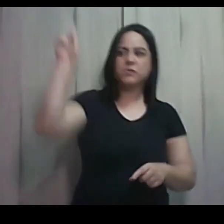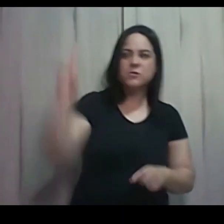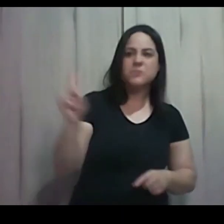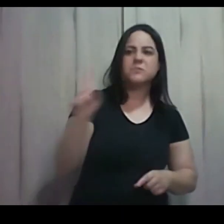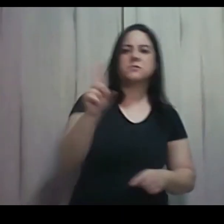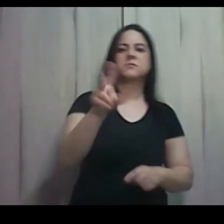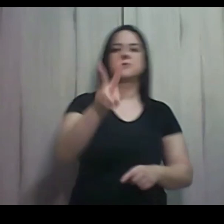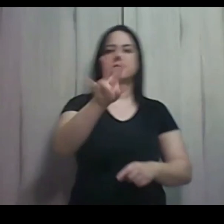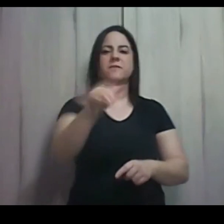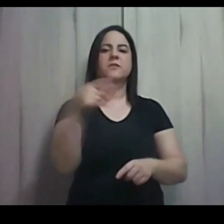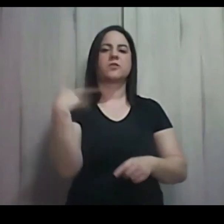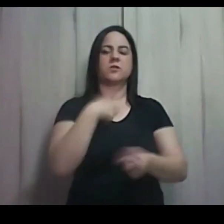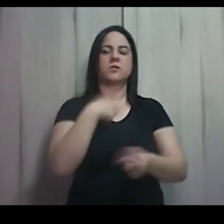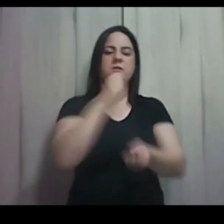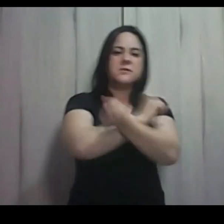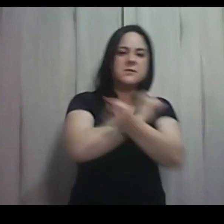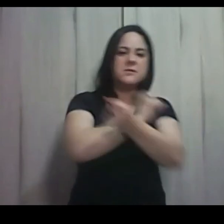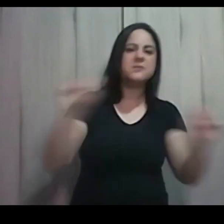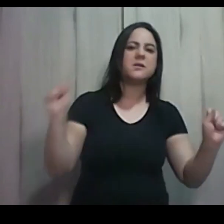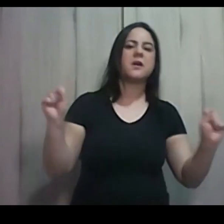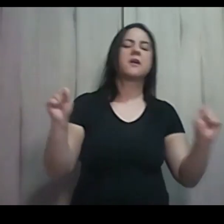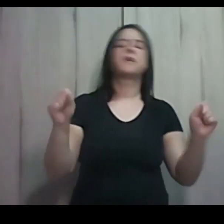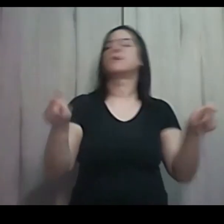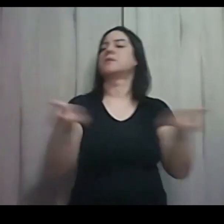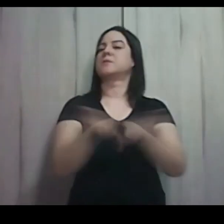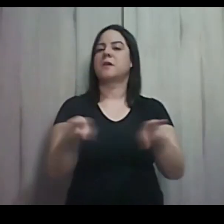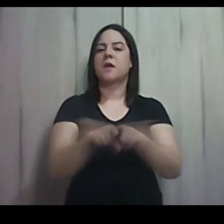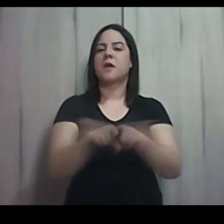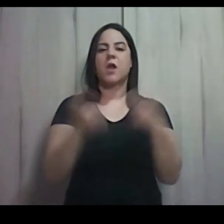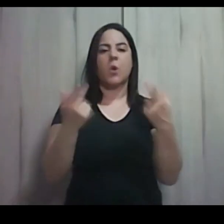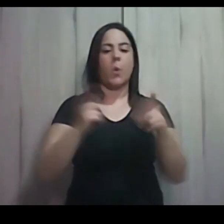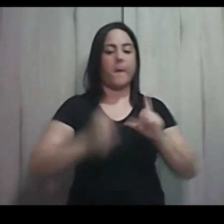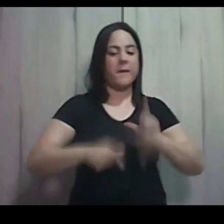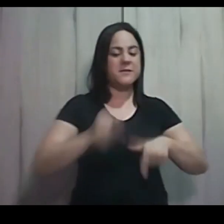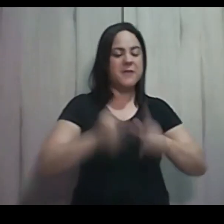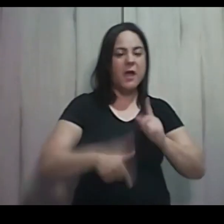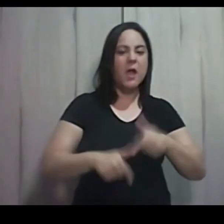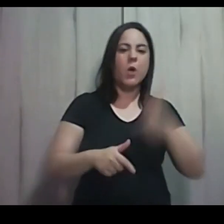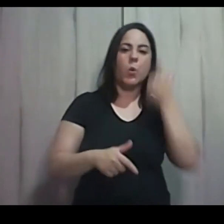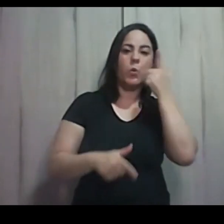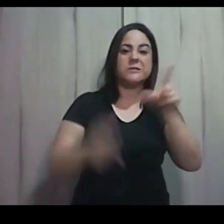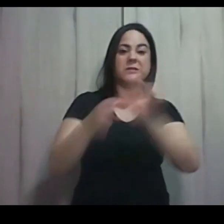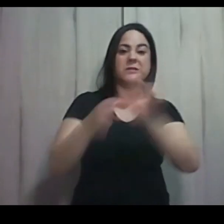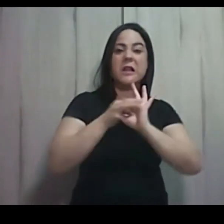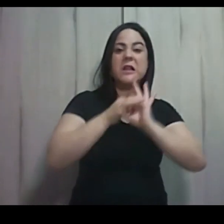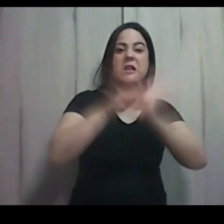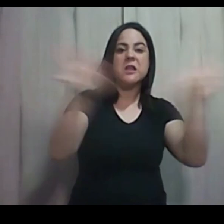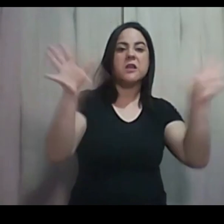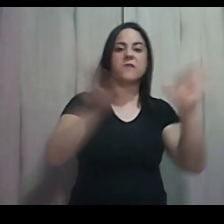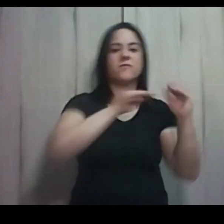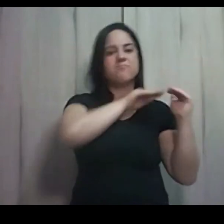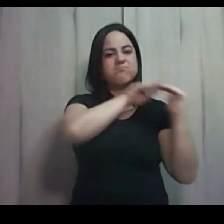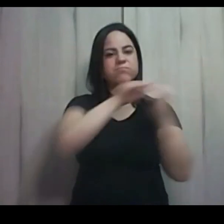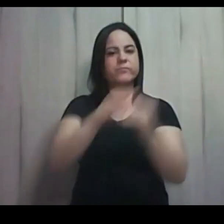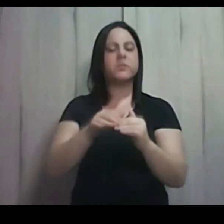opressão. Da mesma forma que os israelitas foram livres da tirania, nós também, Cristo Jesus,